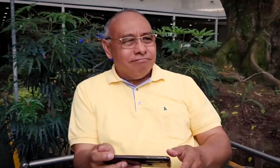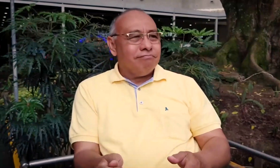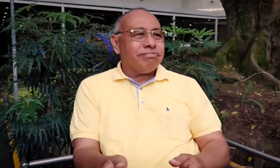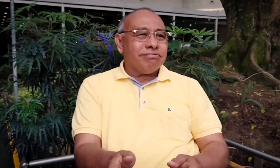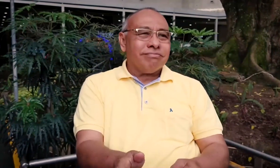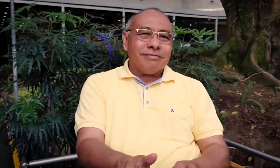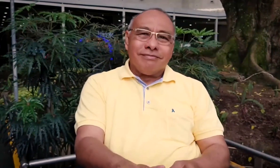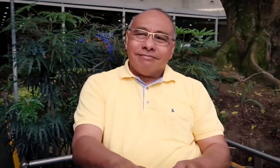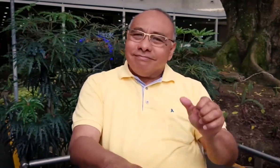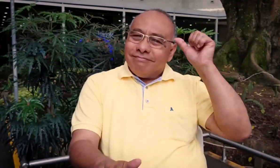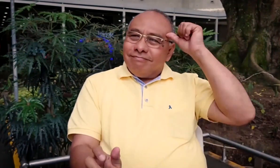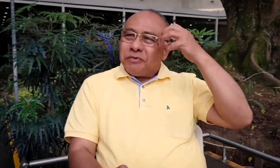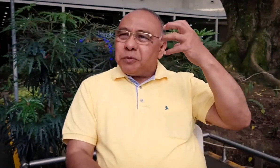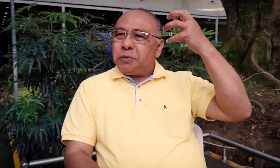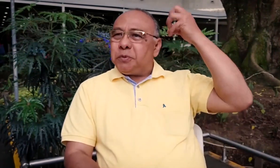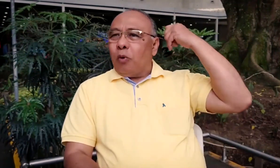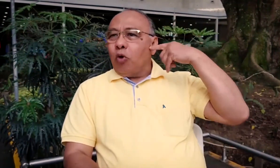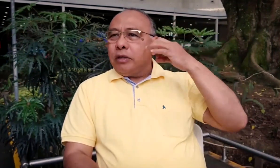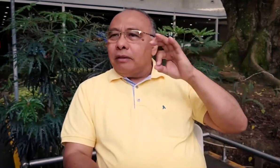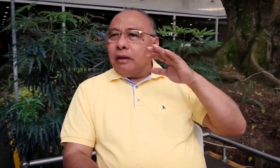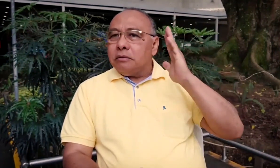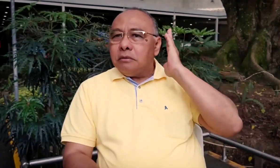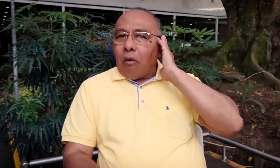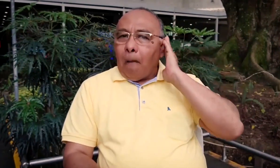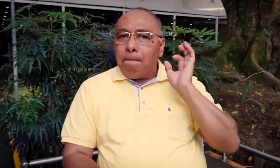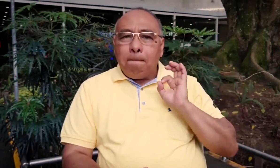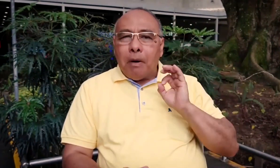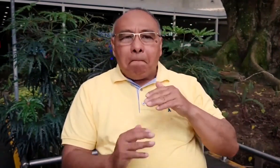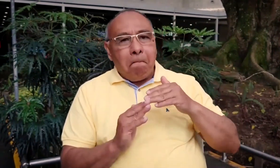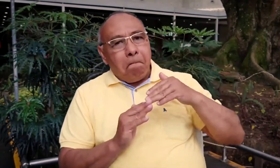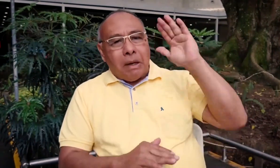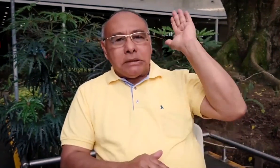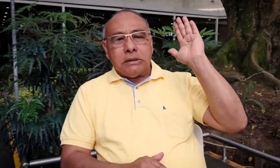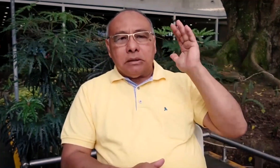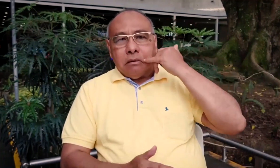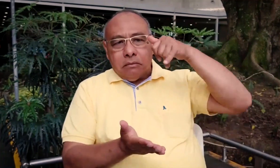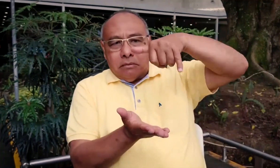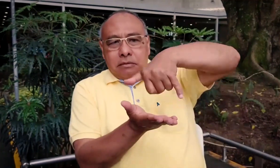Y recuerdo que en esa época las personas no tenían celular sino telefonía fija.